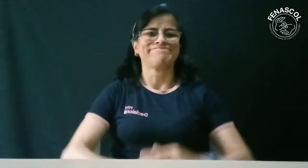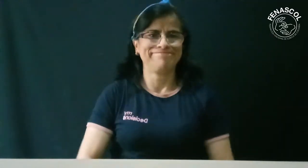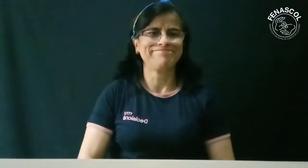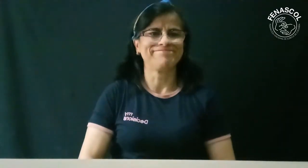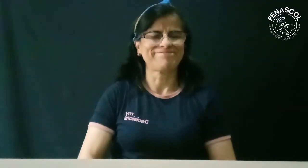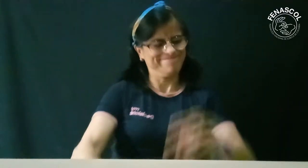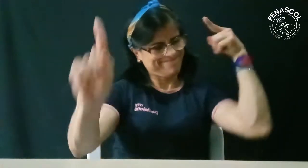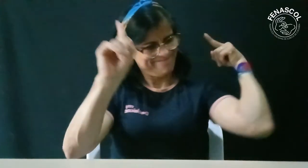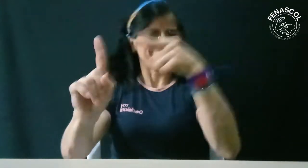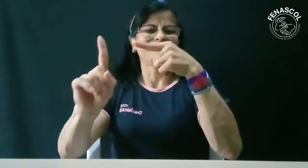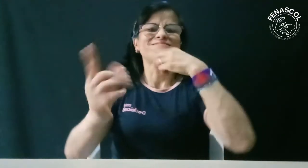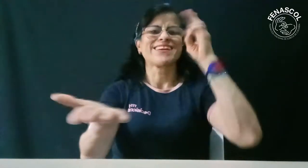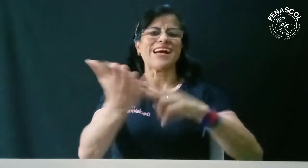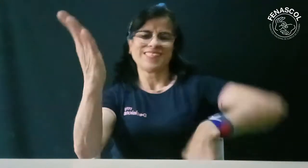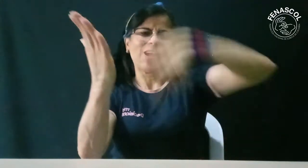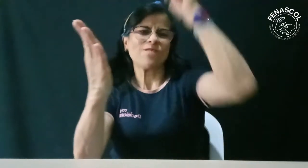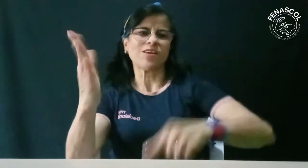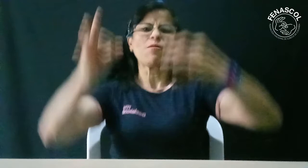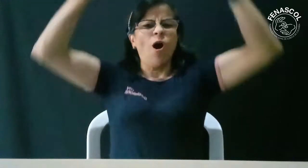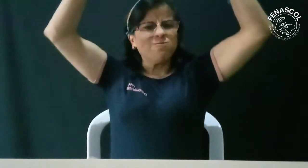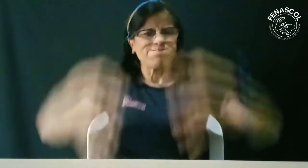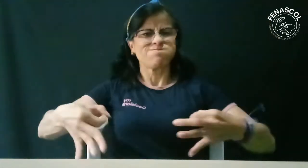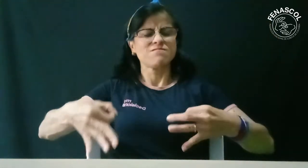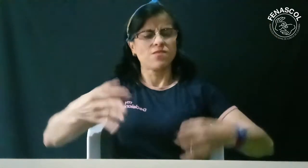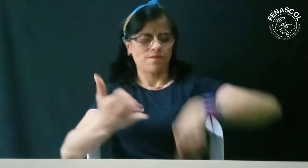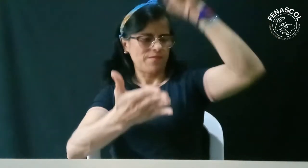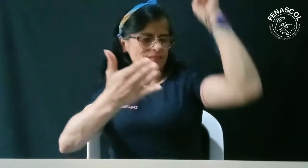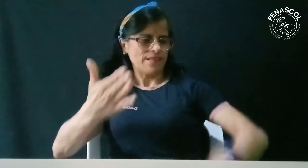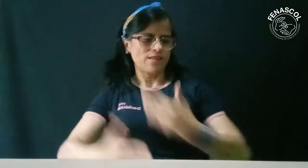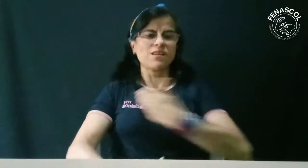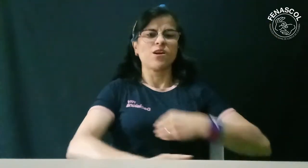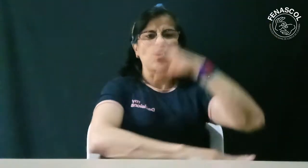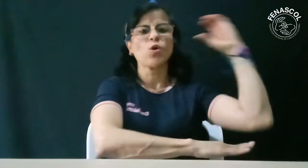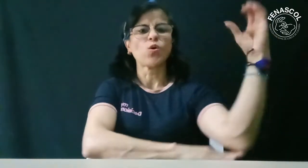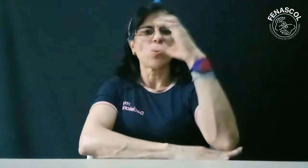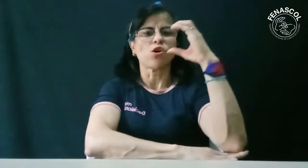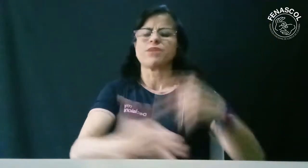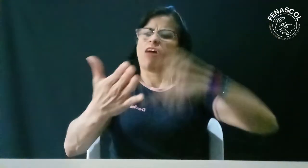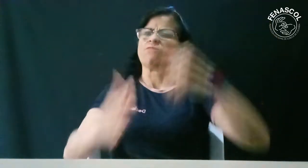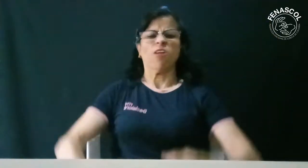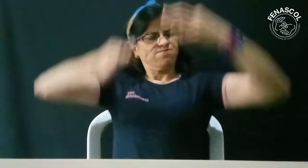porque el objetivo es por fin tener firmado el documento oficial por el Presidente de Colombia,